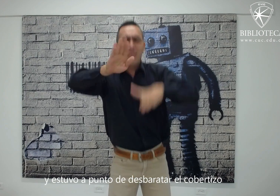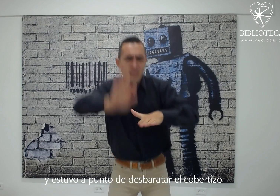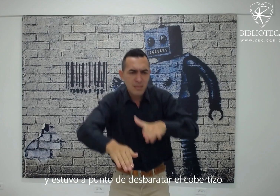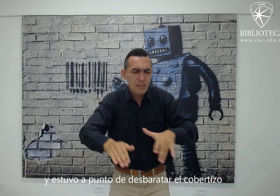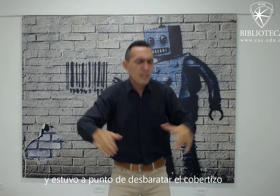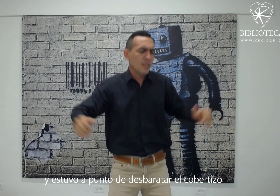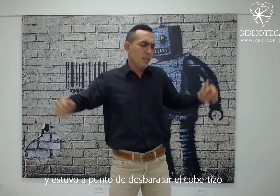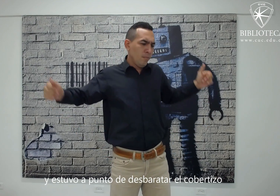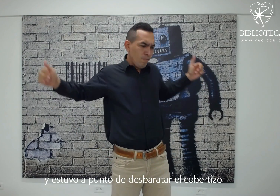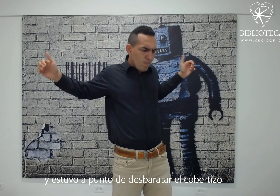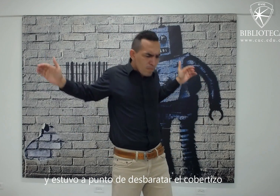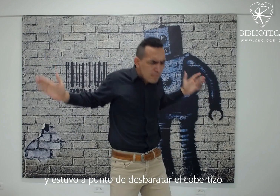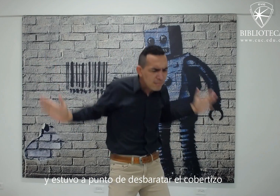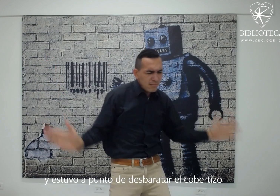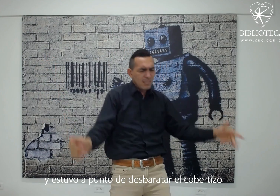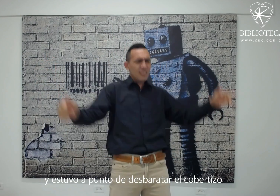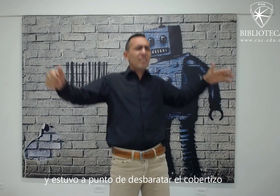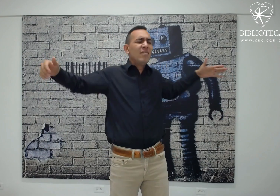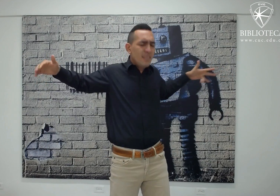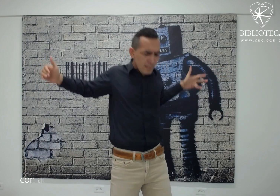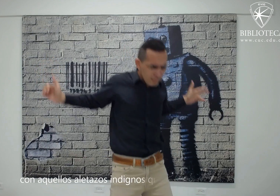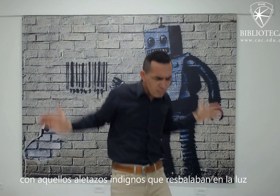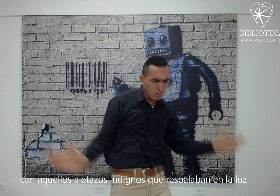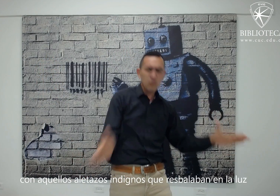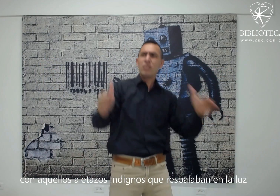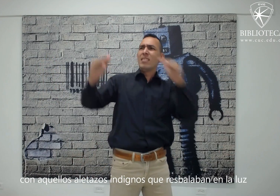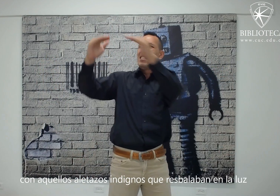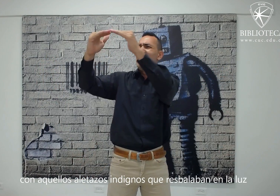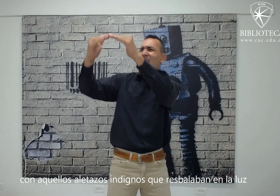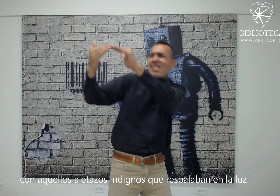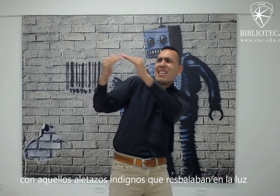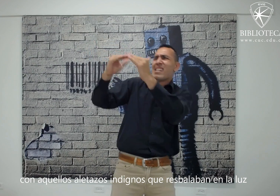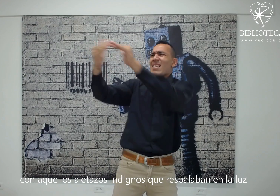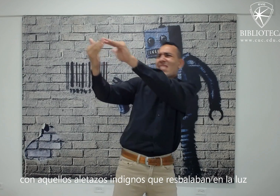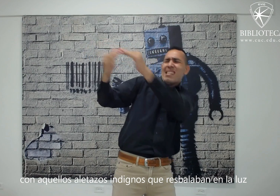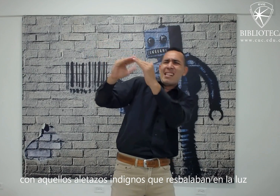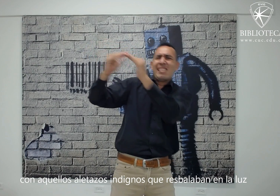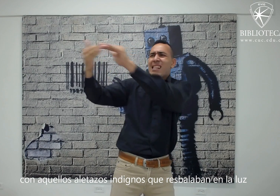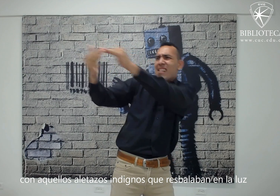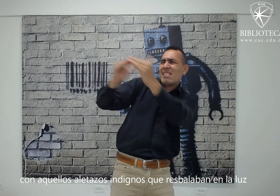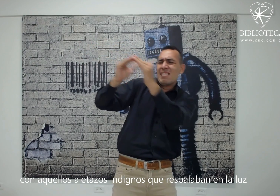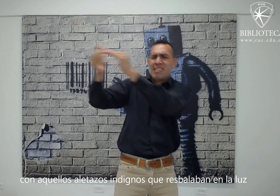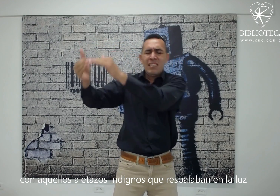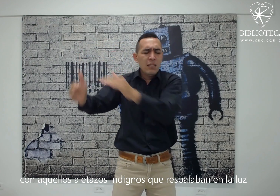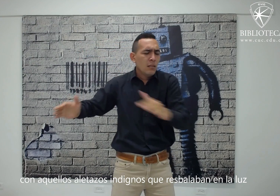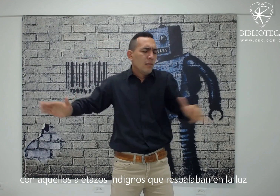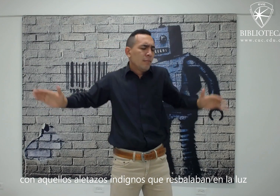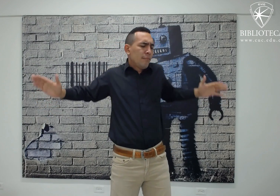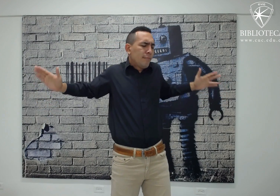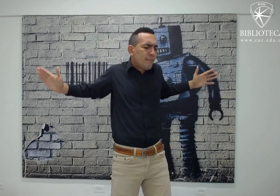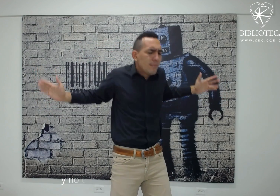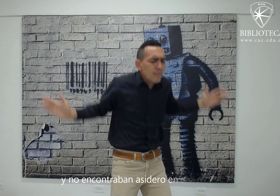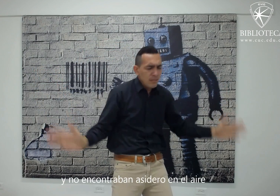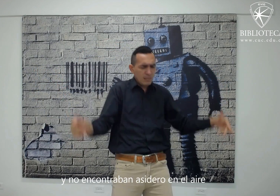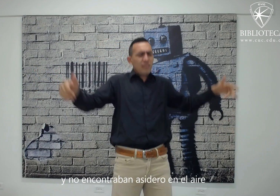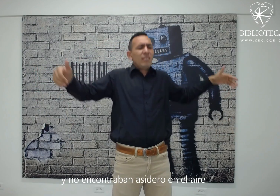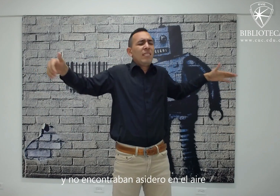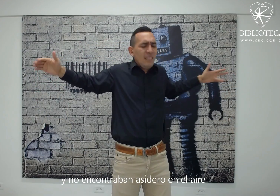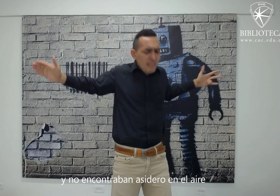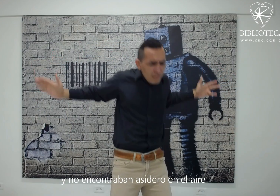punto de desbaratar el cobertizo con aquellos aletazos indignos que resbalaban en la luz y no encontraban